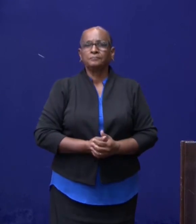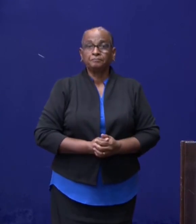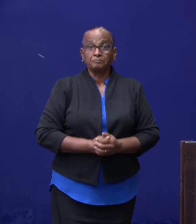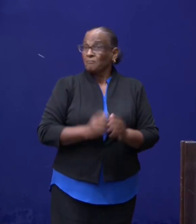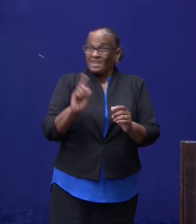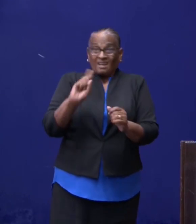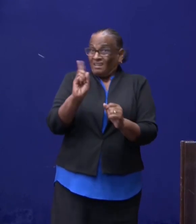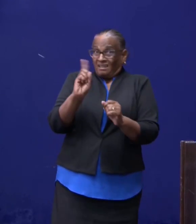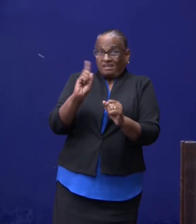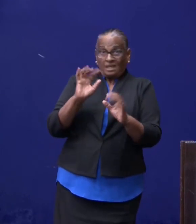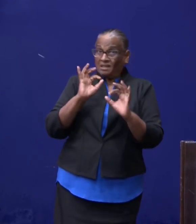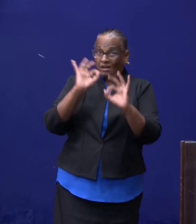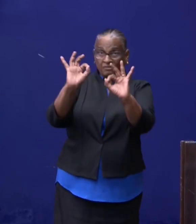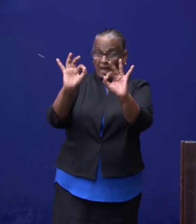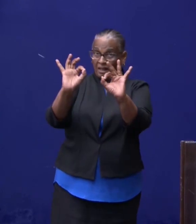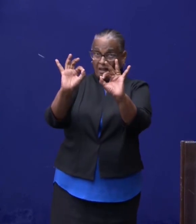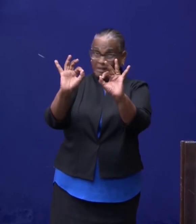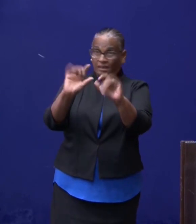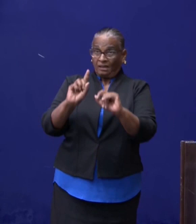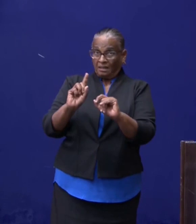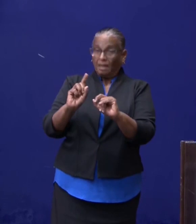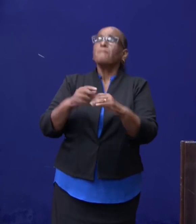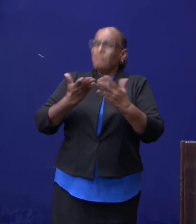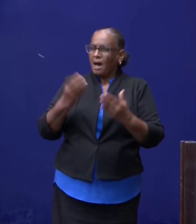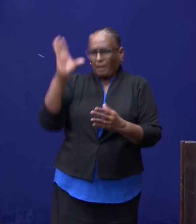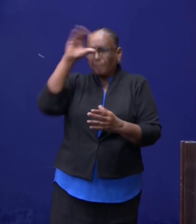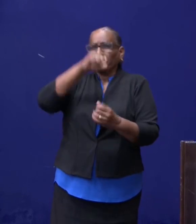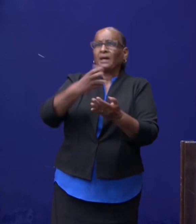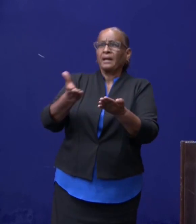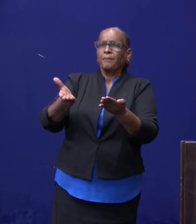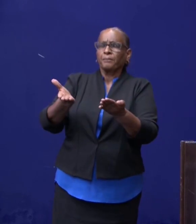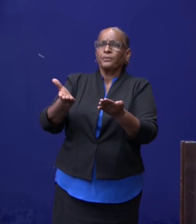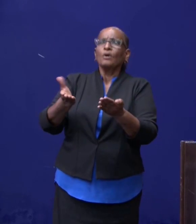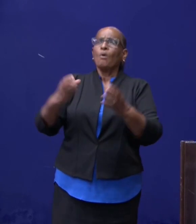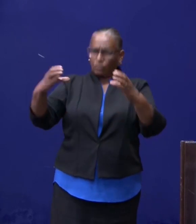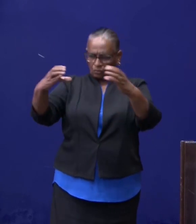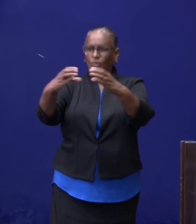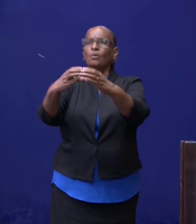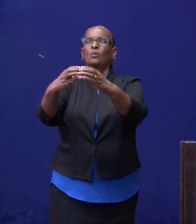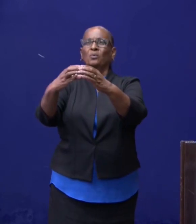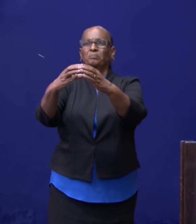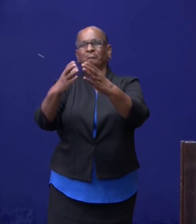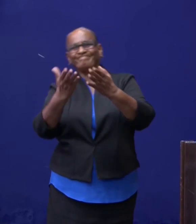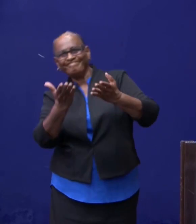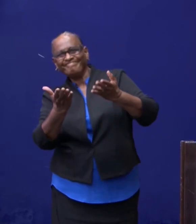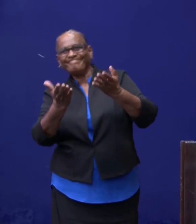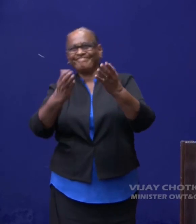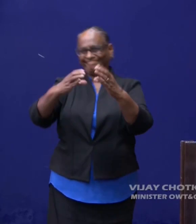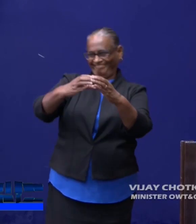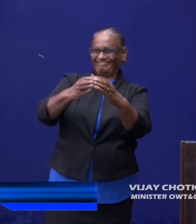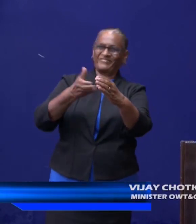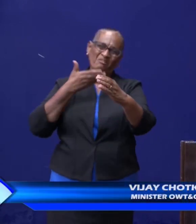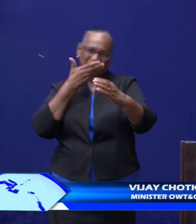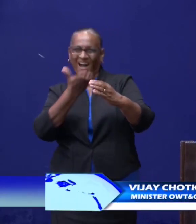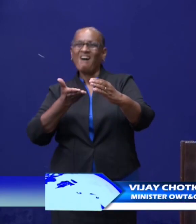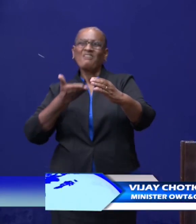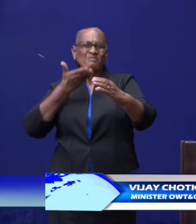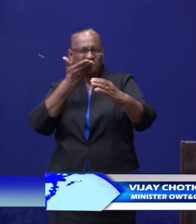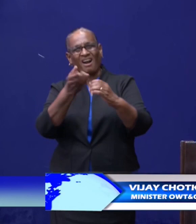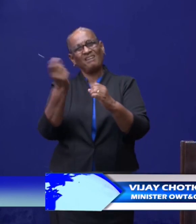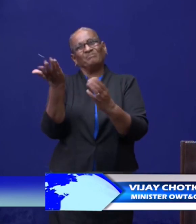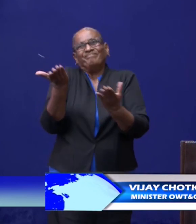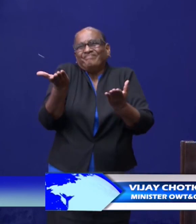Niet dat ze niet veilig waren, maar u begrijpt natuurlijk dat ook de crew zat met bepaalde vraagpunten.